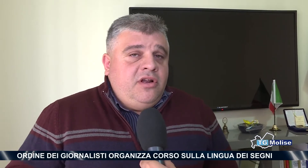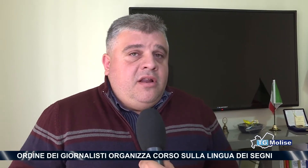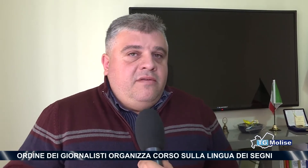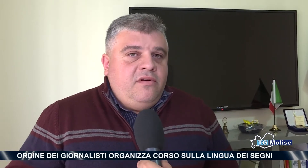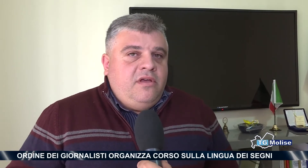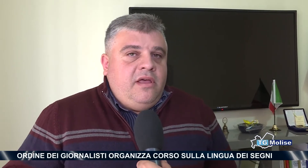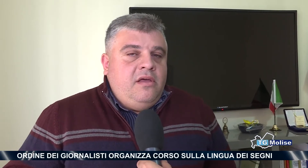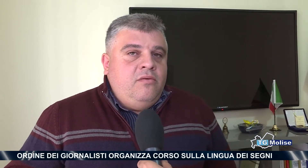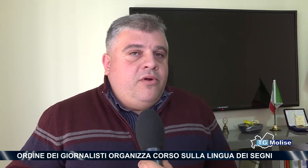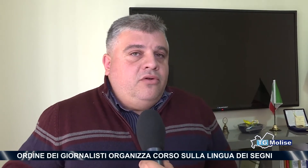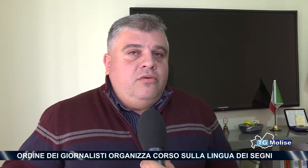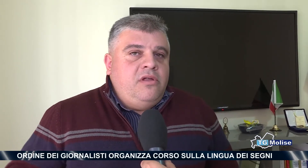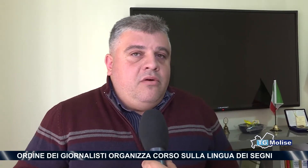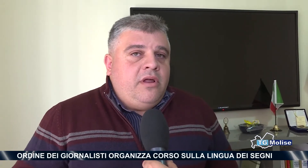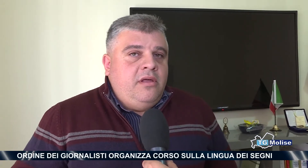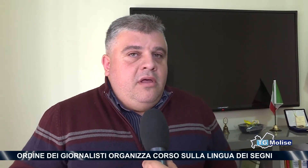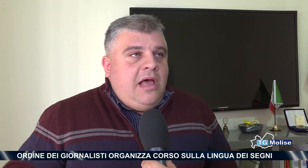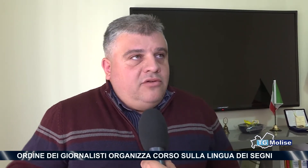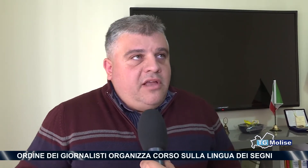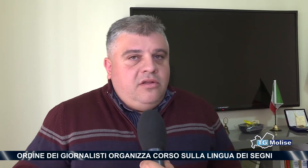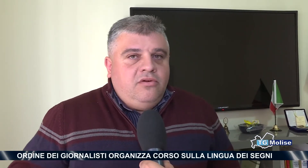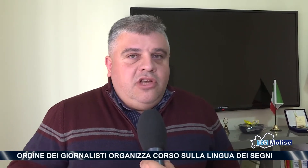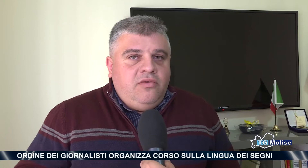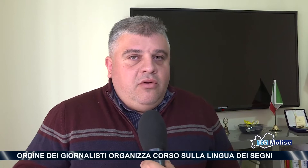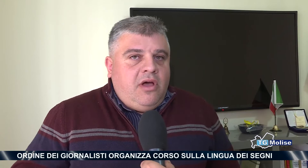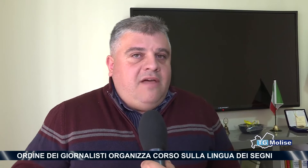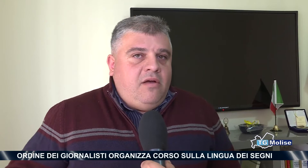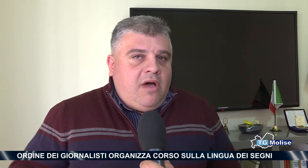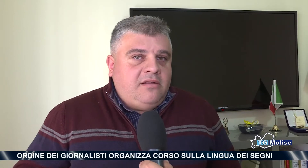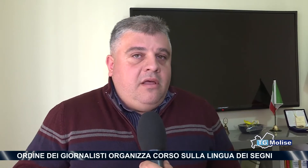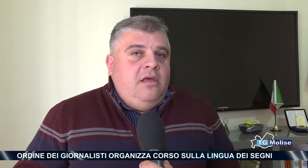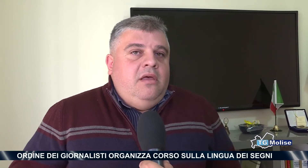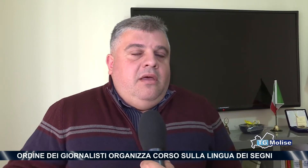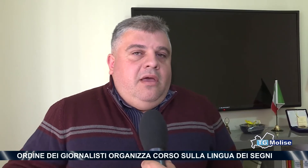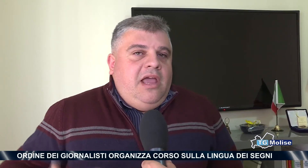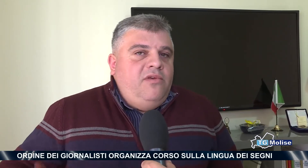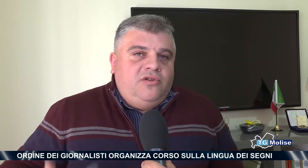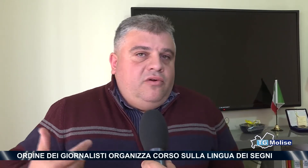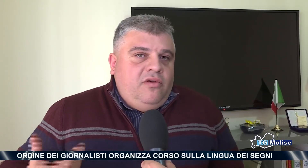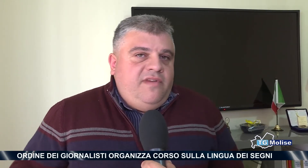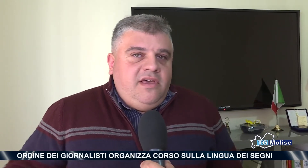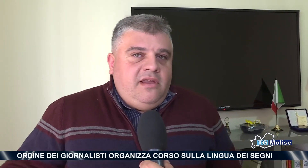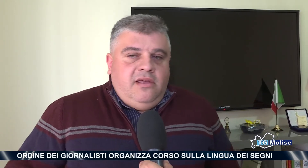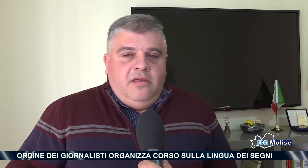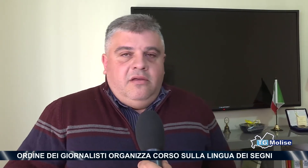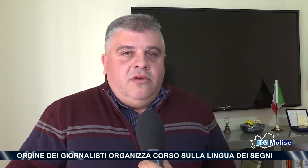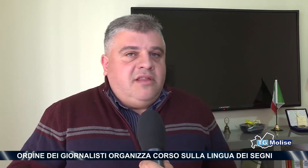cercare di fornire un prodotto migliore, autentico, genuino, all'avanguardia. E il mio sogno è vedere una